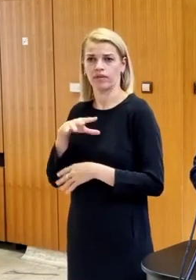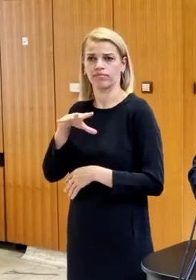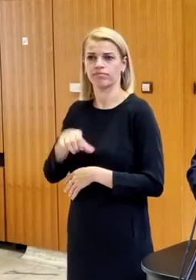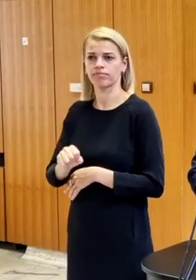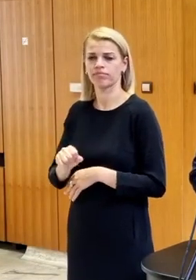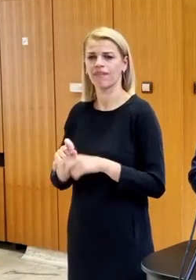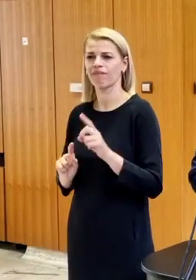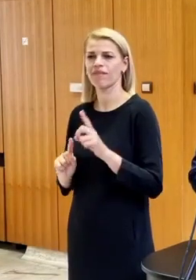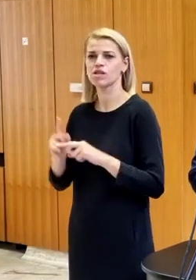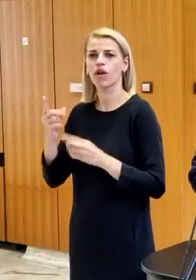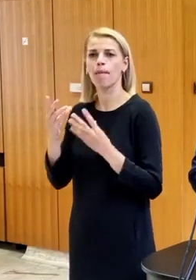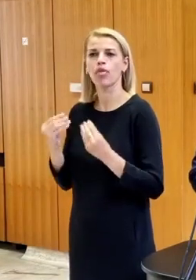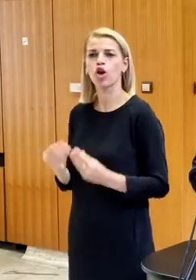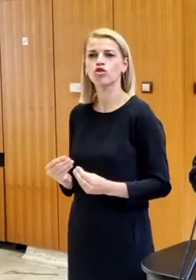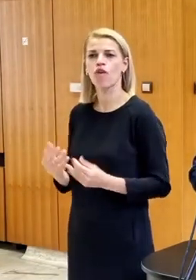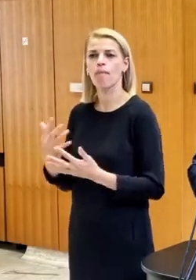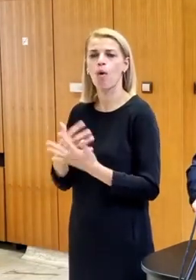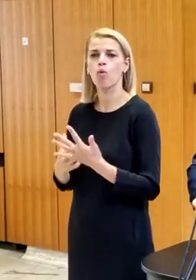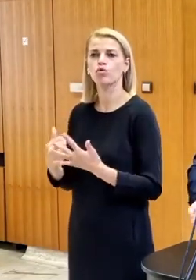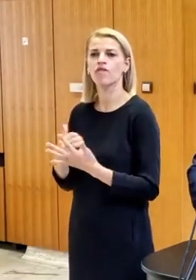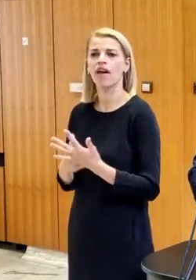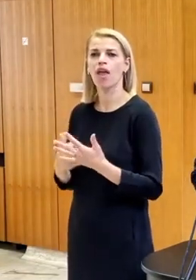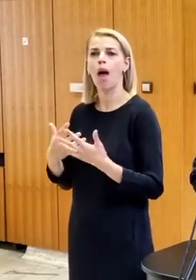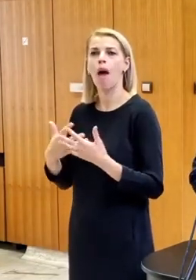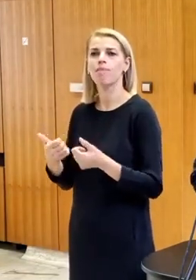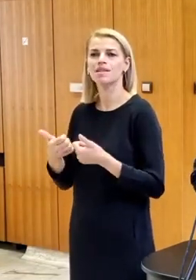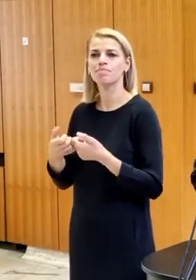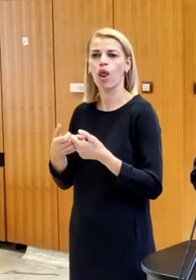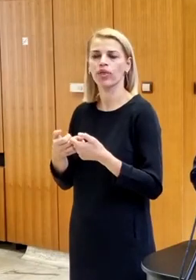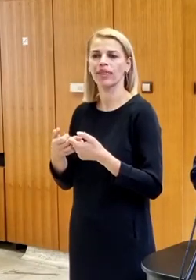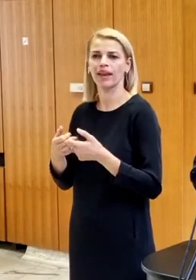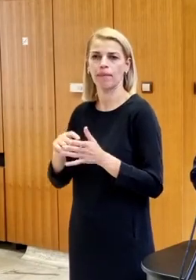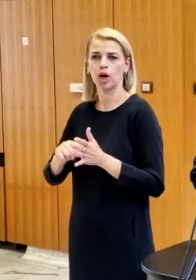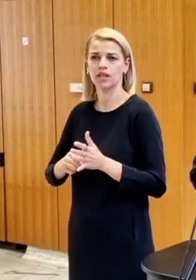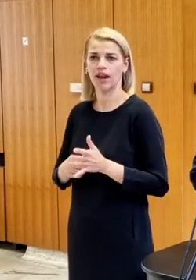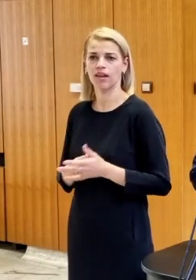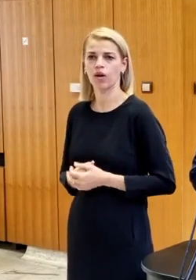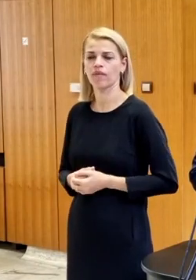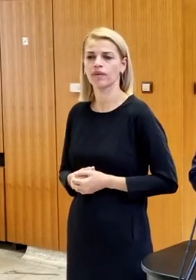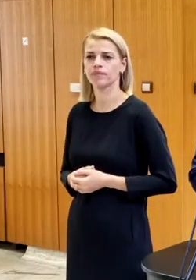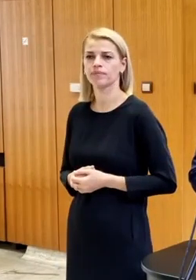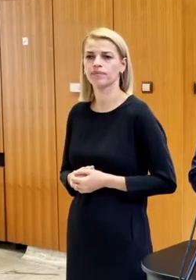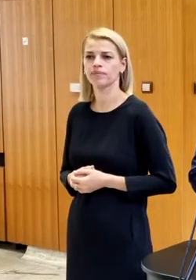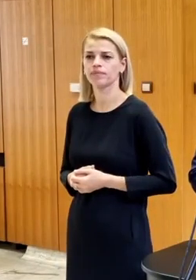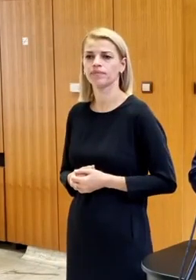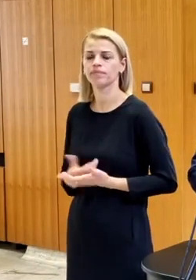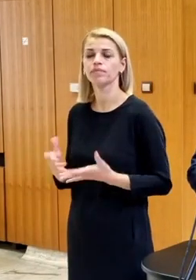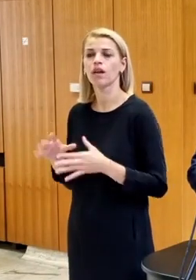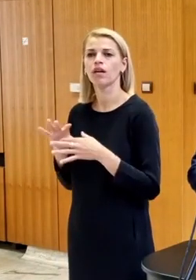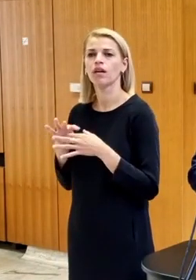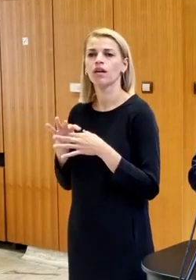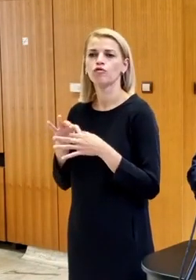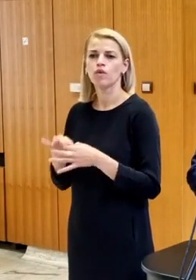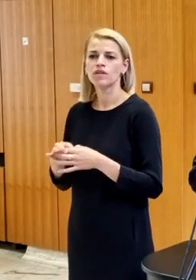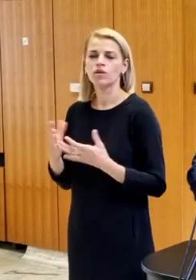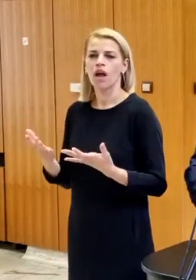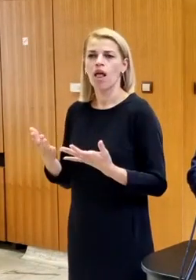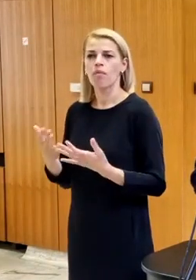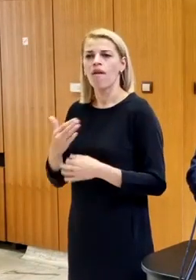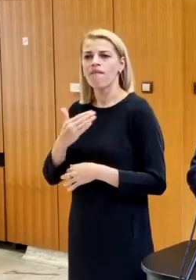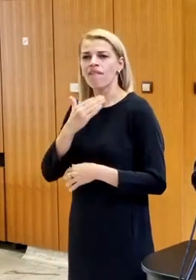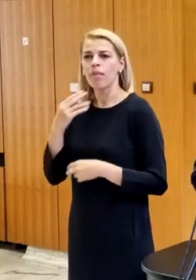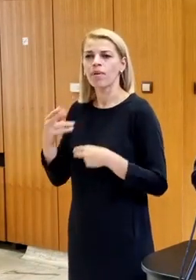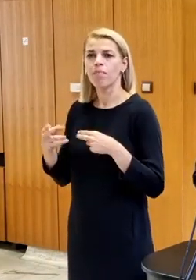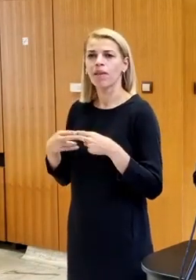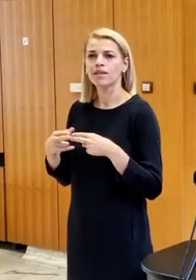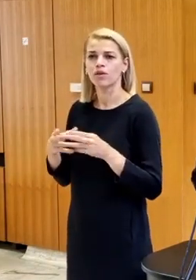veľmi vysoké množstvo používania bezpilotných prostriedkov v súvislosti alebo veľmi v